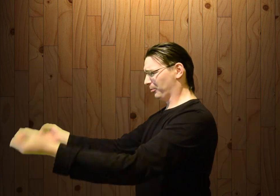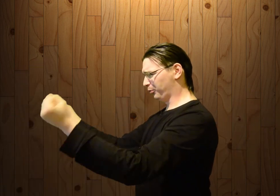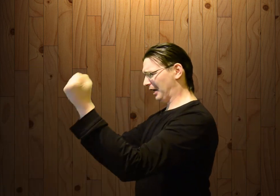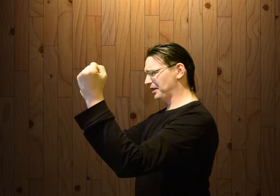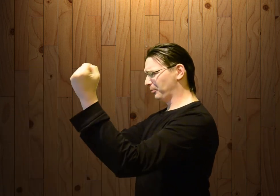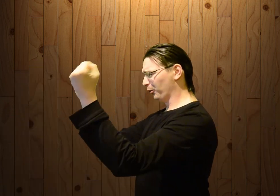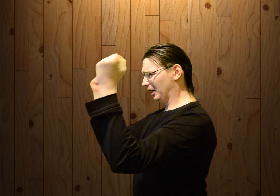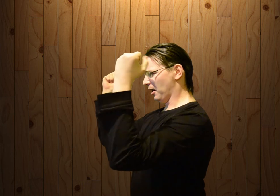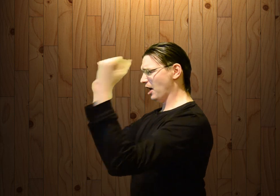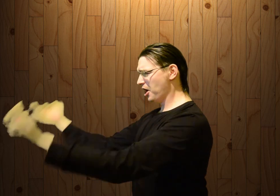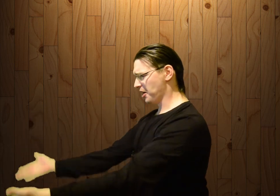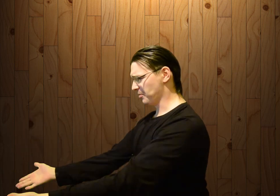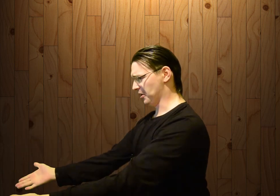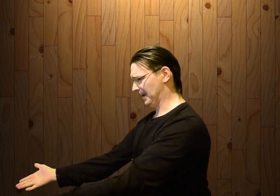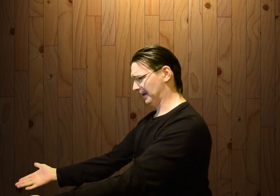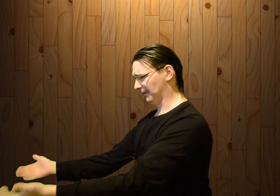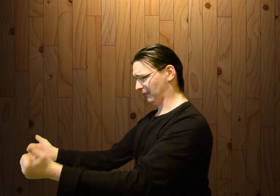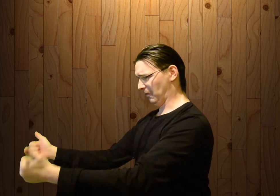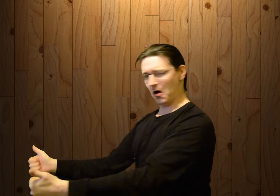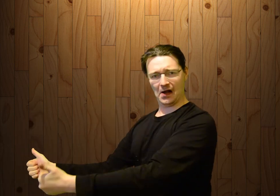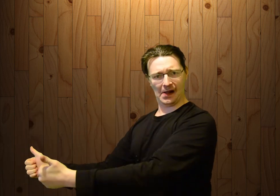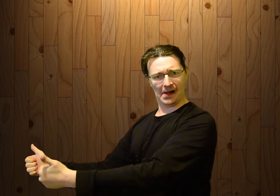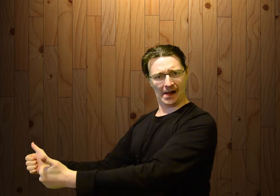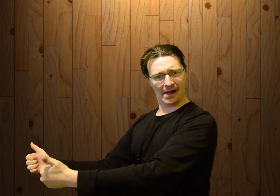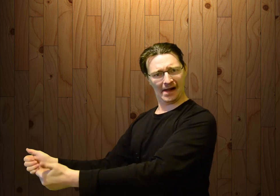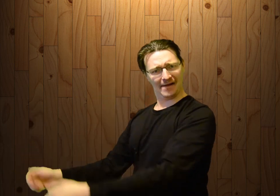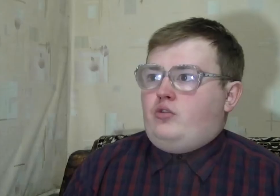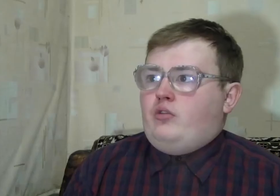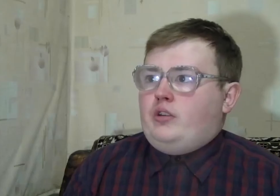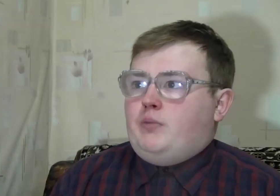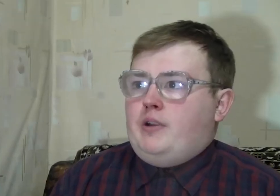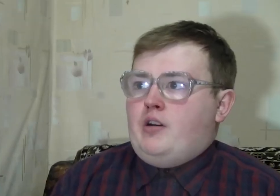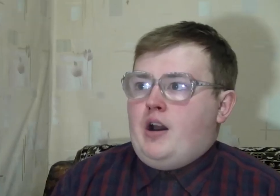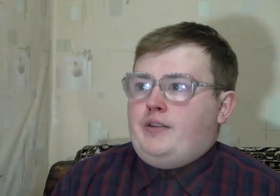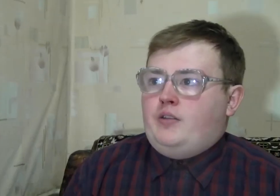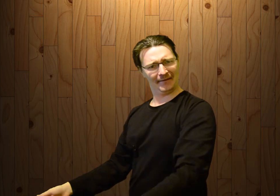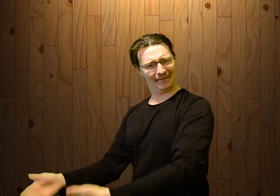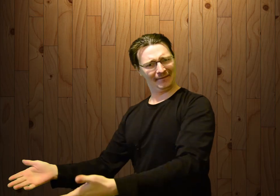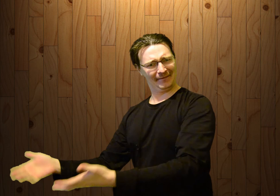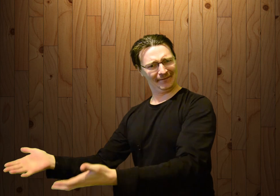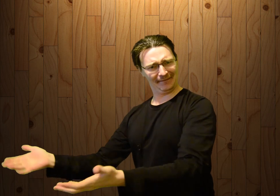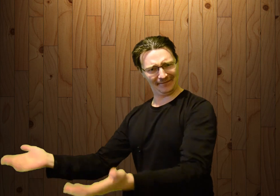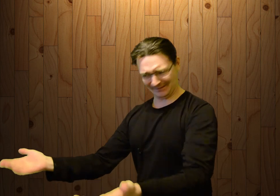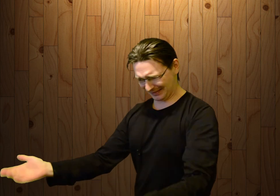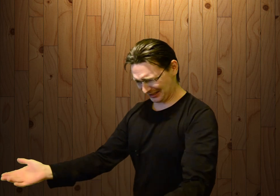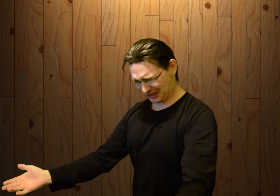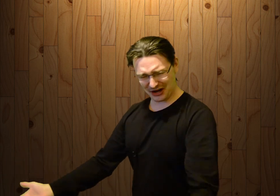пускай они будут оленями. Во. Че это, блядь? Че,